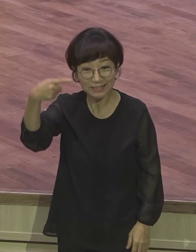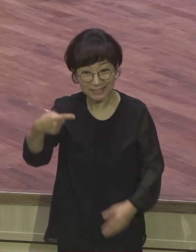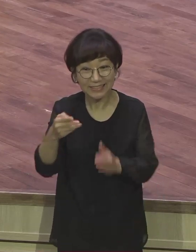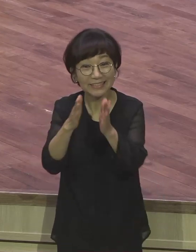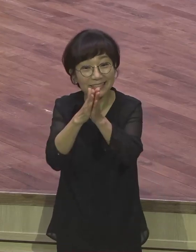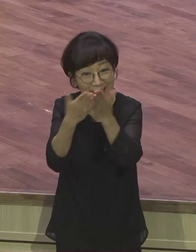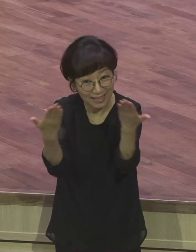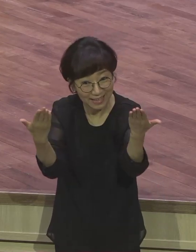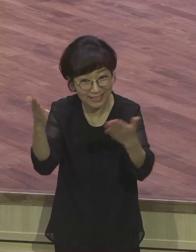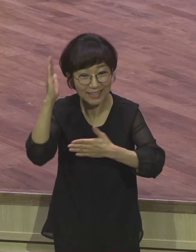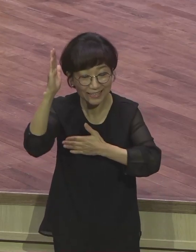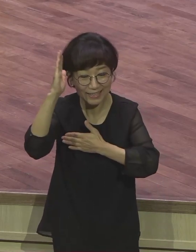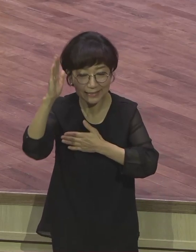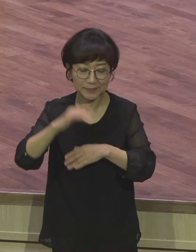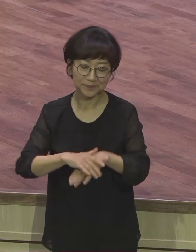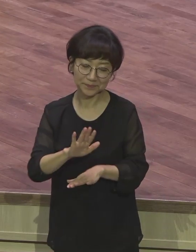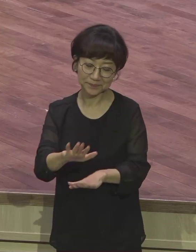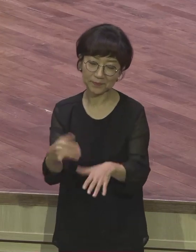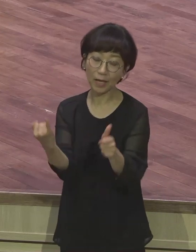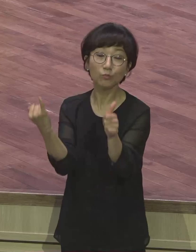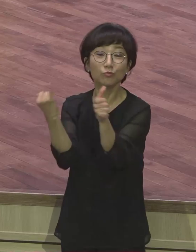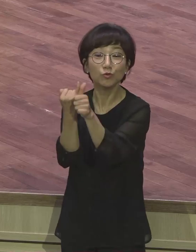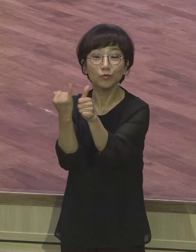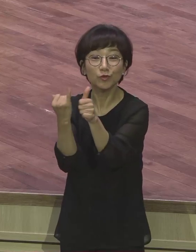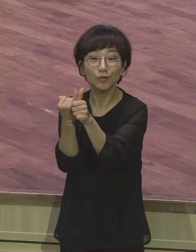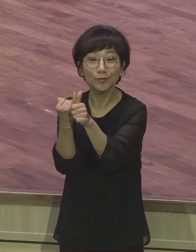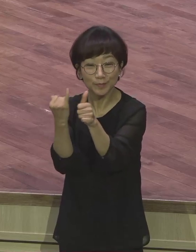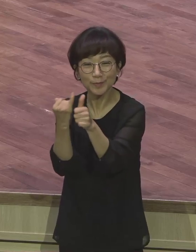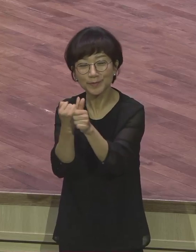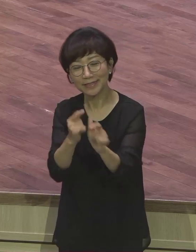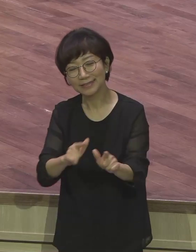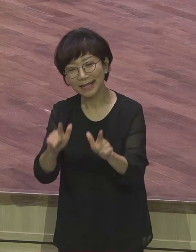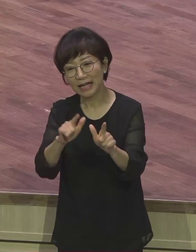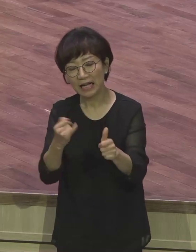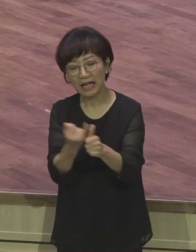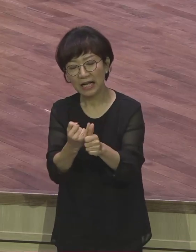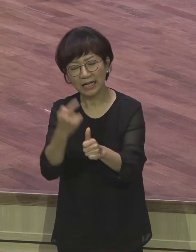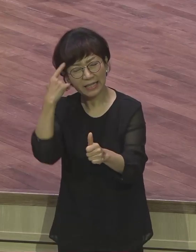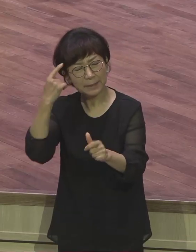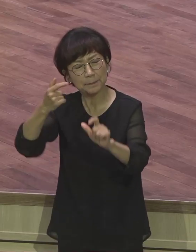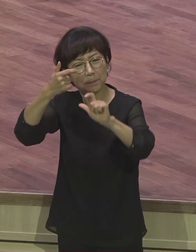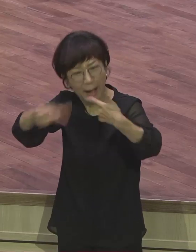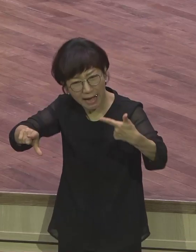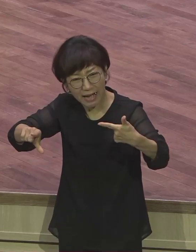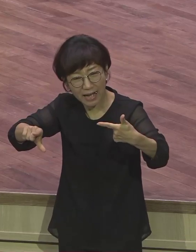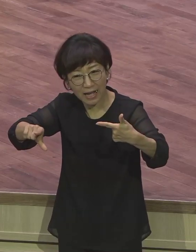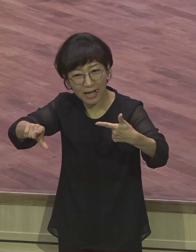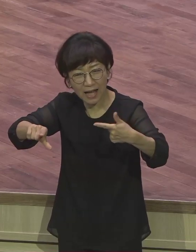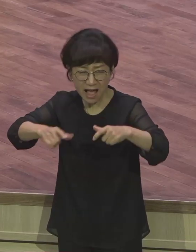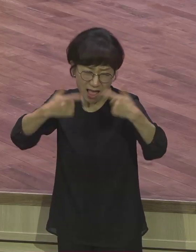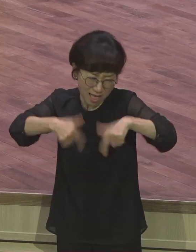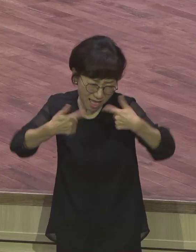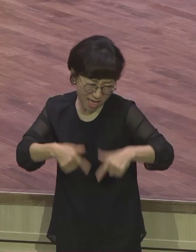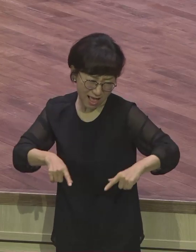한 부부가 의견충돌로 인해가지고 사사 끊끈 싸움이다